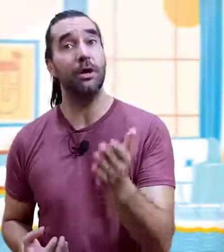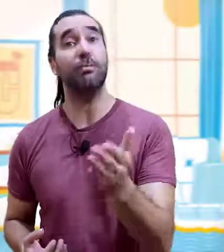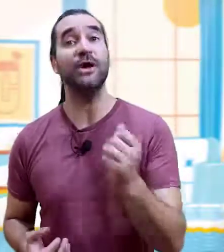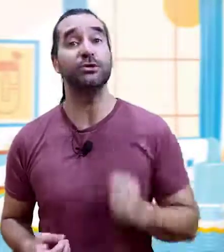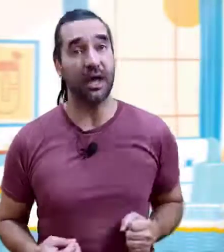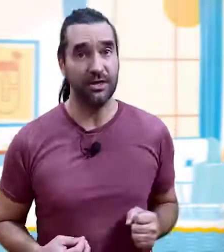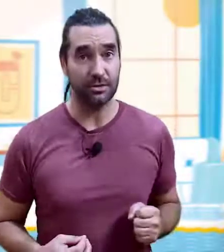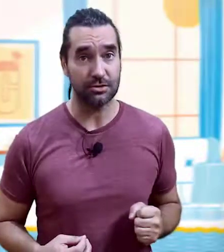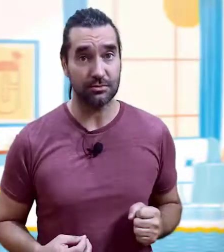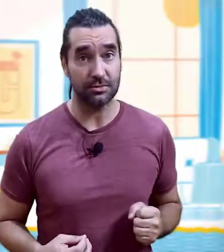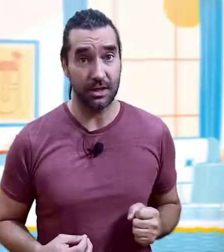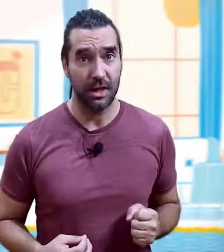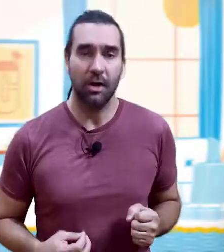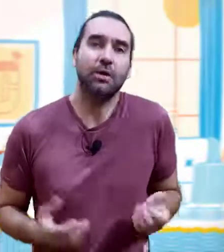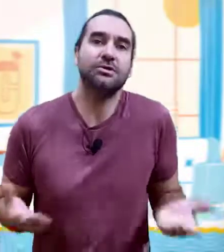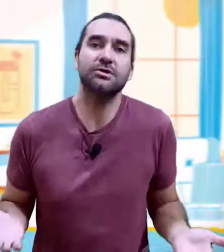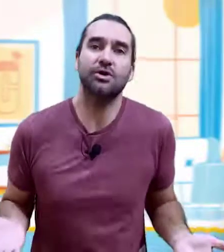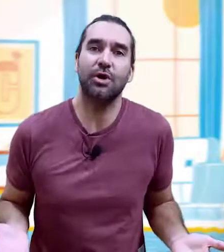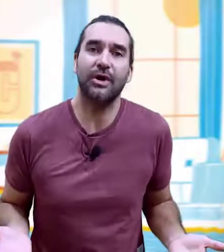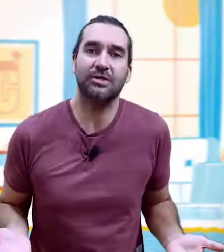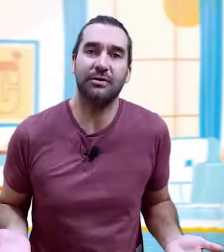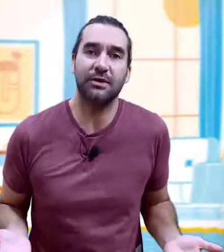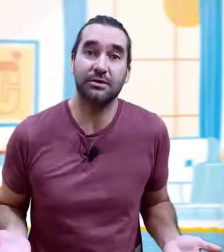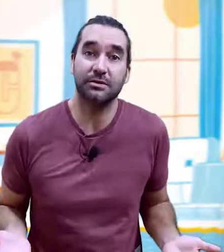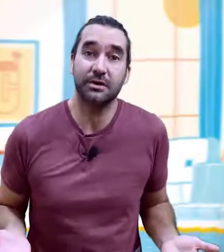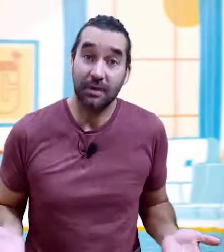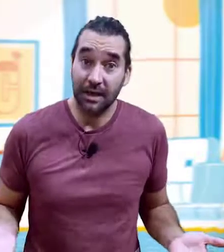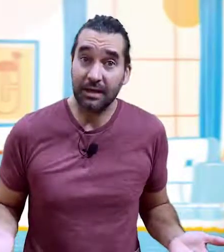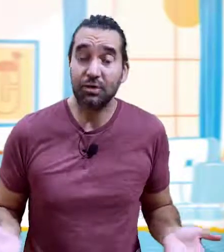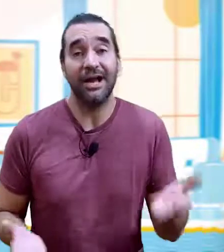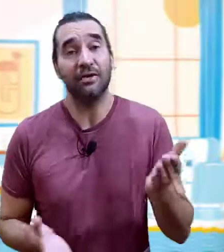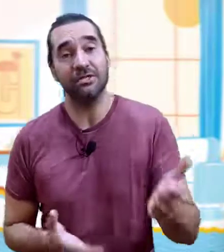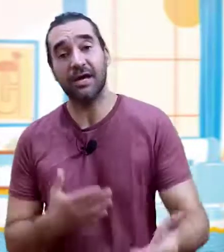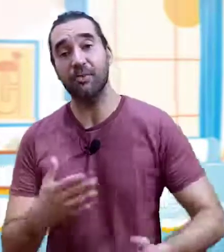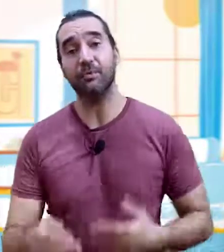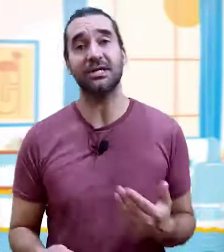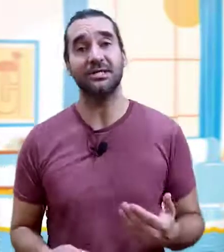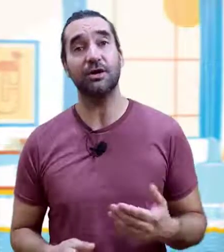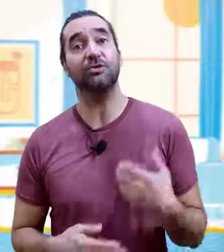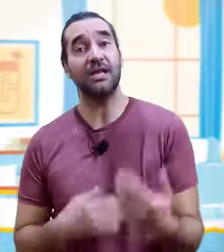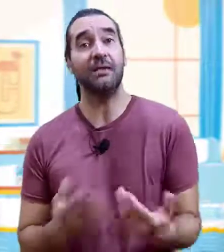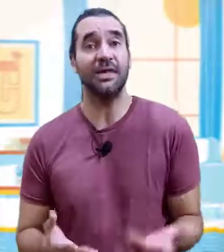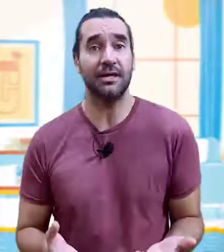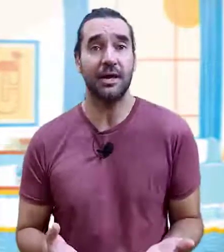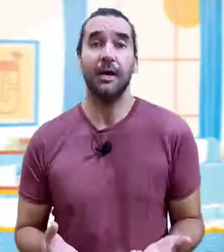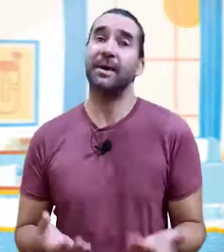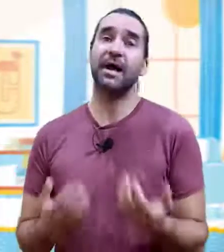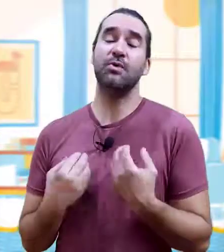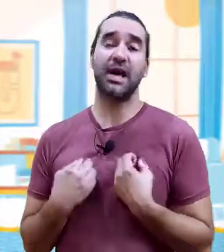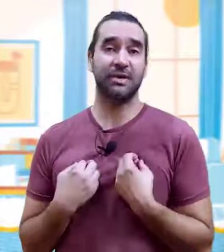buenos hábitos. ¿O qué son si no los buenos hábitos? ¿Eh? Todas las cosas que podemos hacer cotidianamente para cuidar